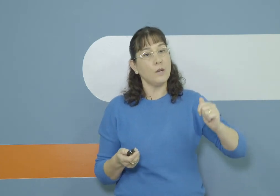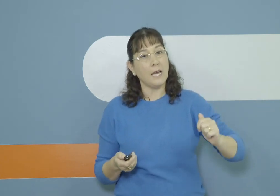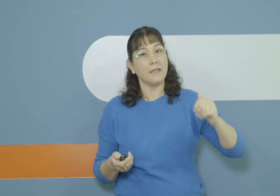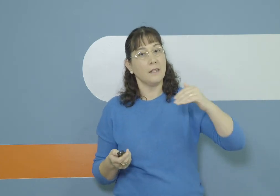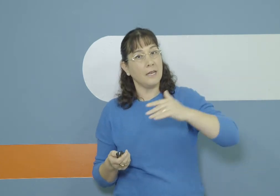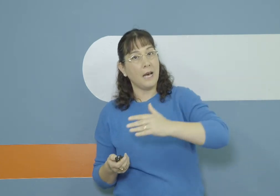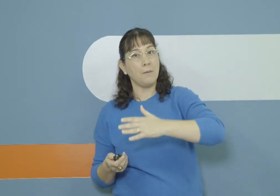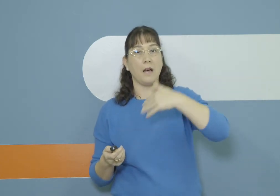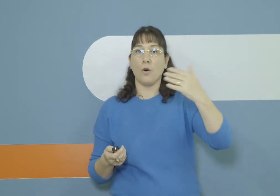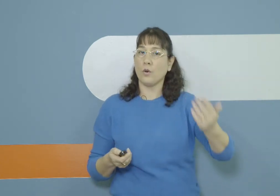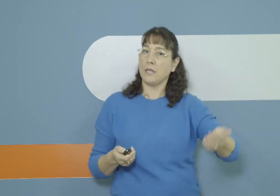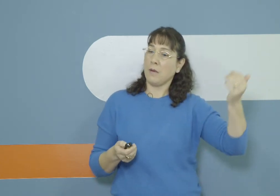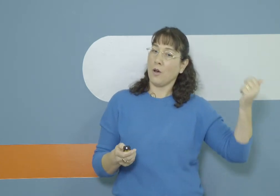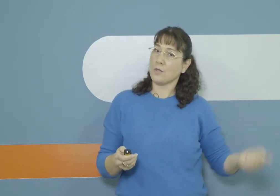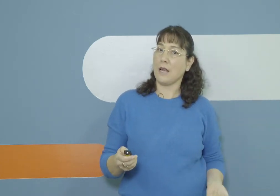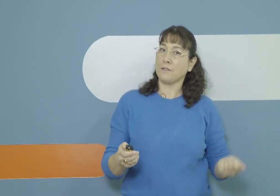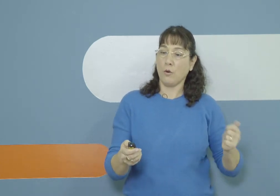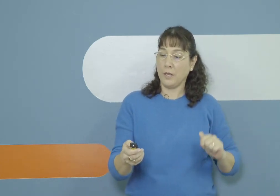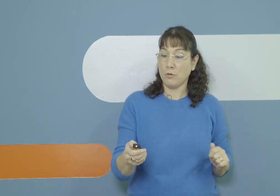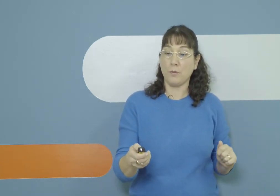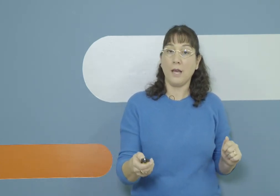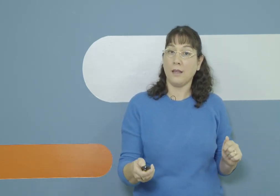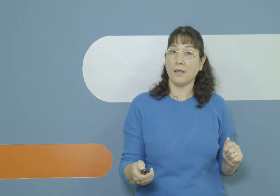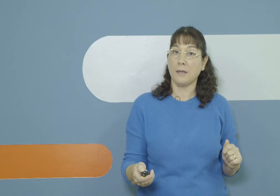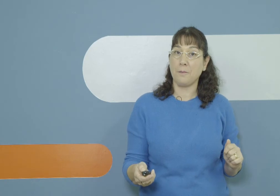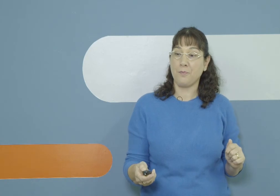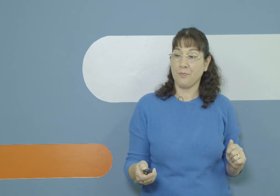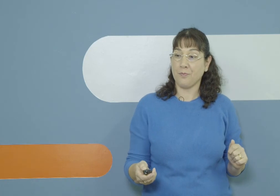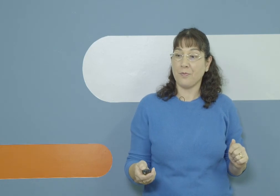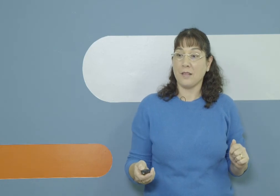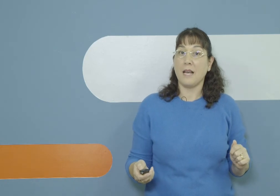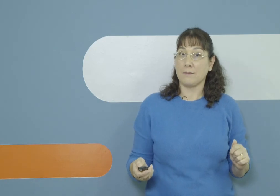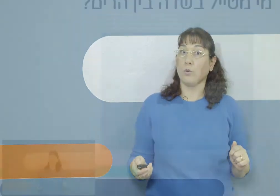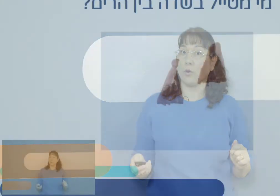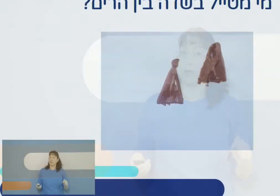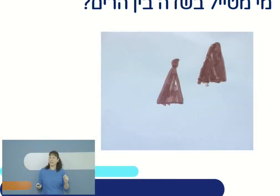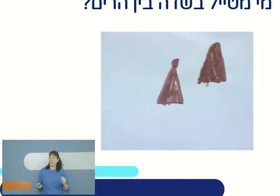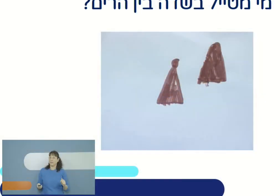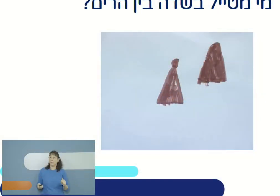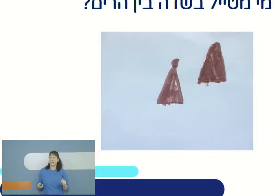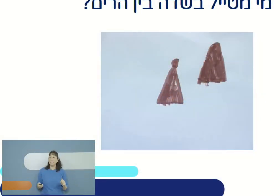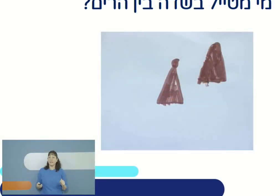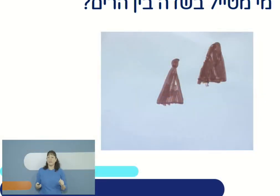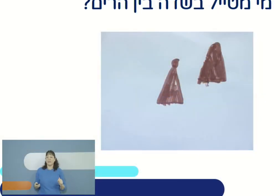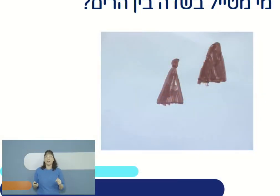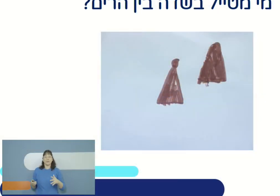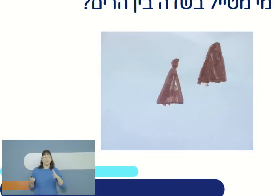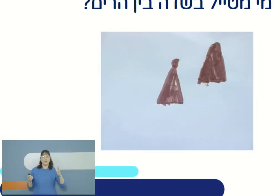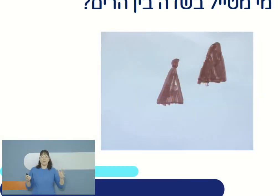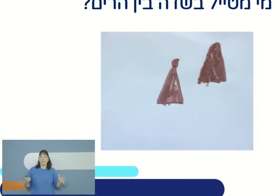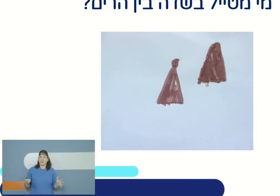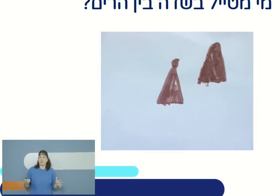אולי לאבא או אימא או סבתא או בלי משפחה אחרים אז בואו תראו איך יאיר יאיר